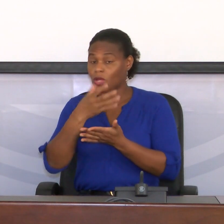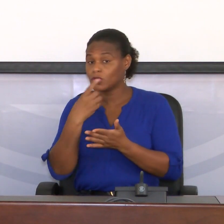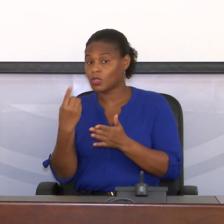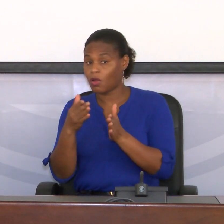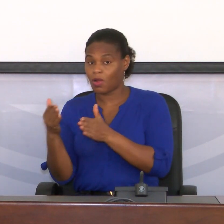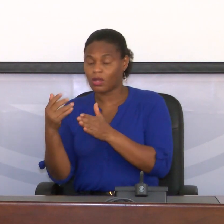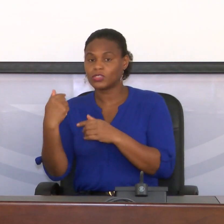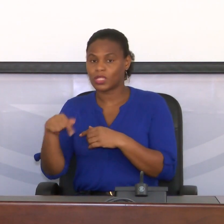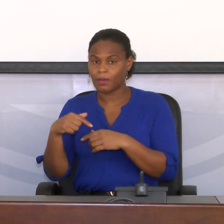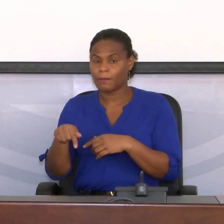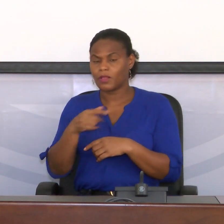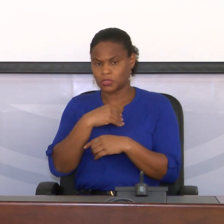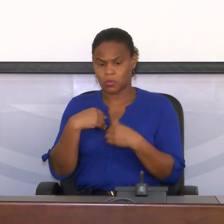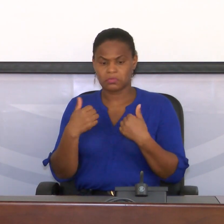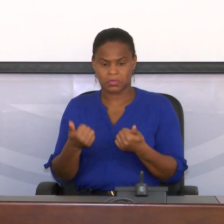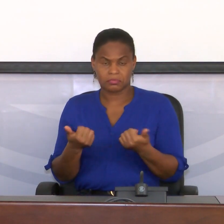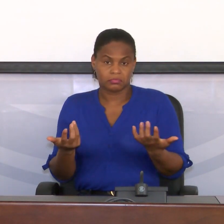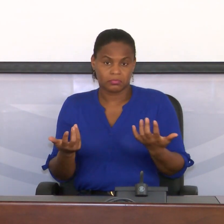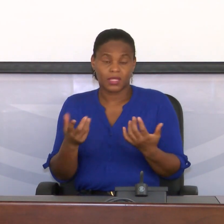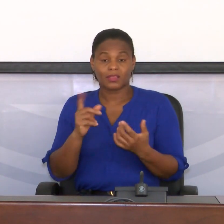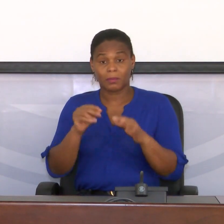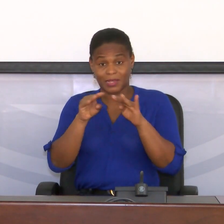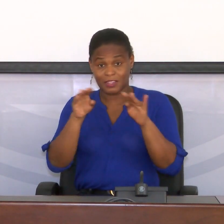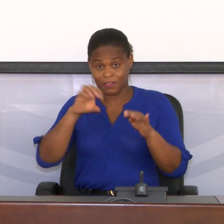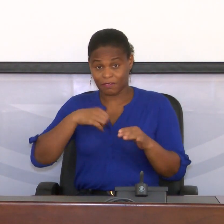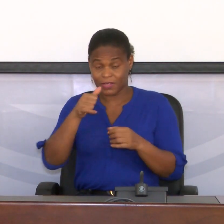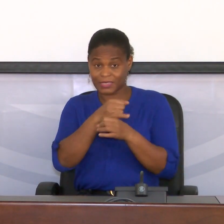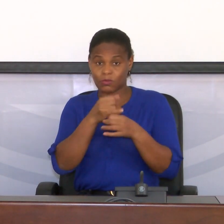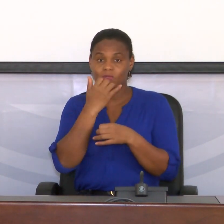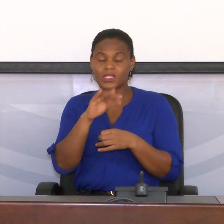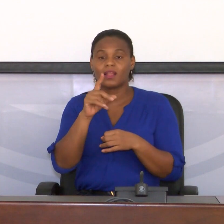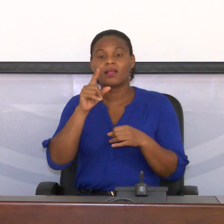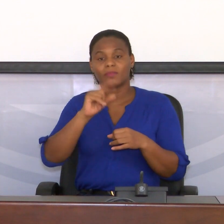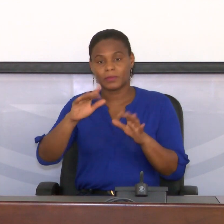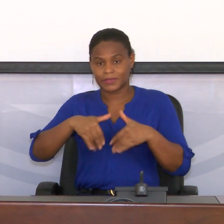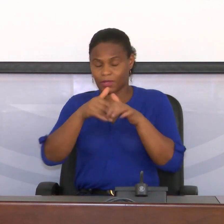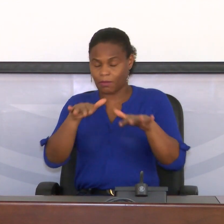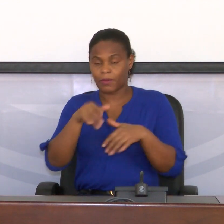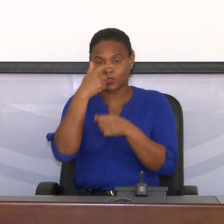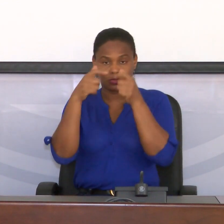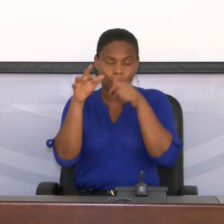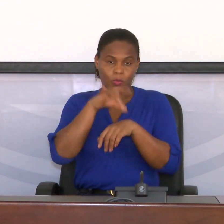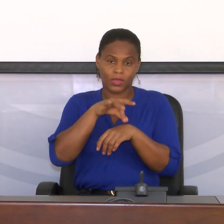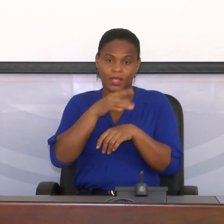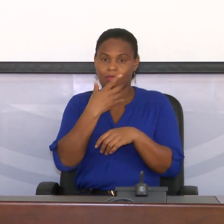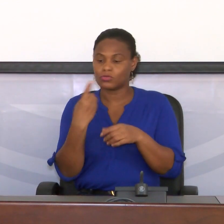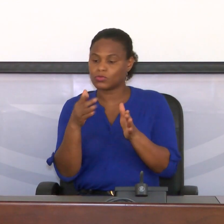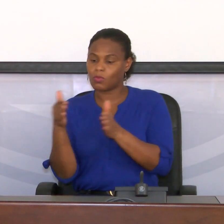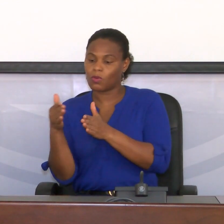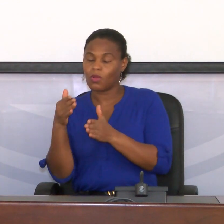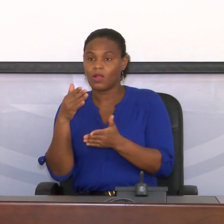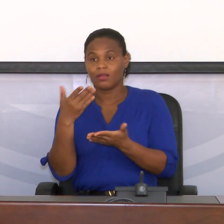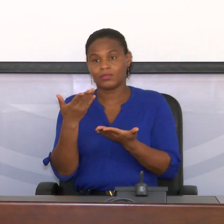temos, estão de boa saúde. Portanto, também a nível nacional, tanto no sal como na praia, os doentes que estão em isolamento nos